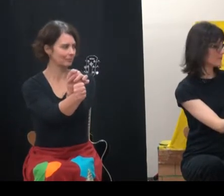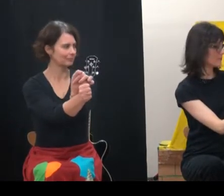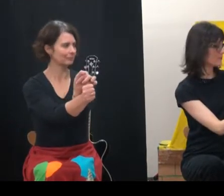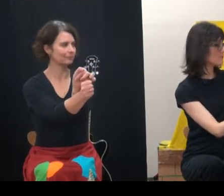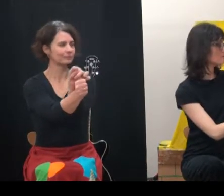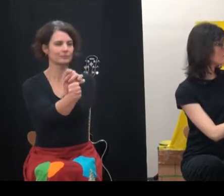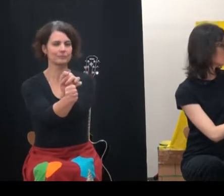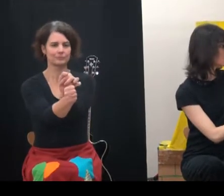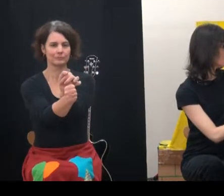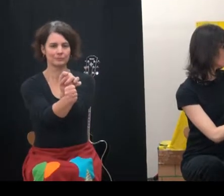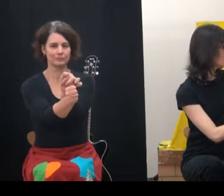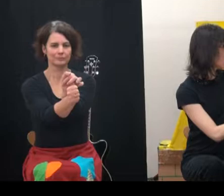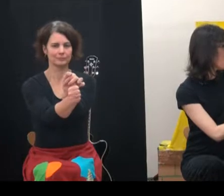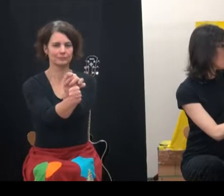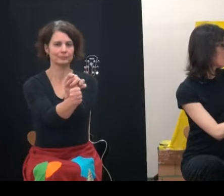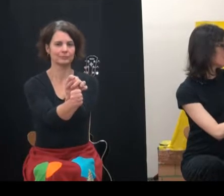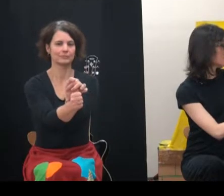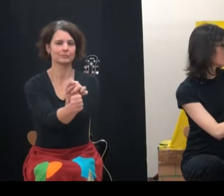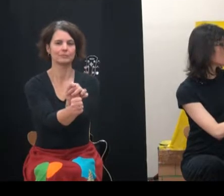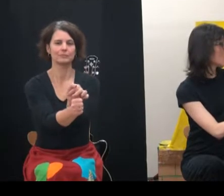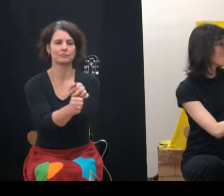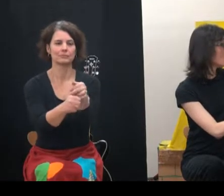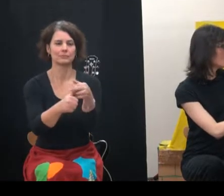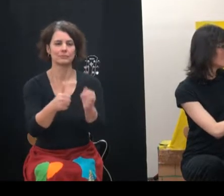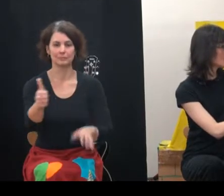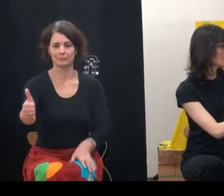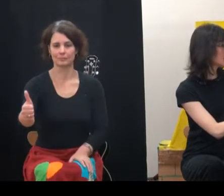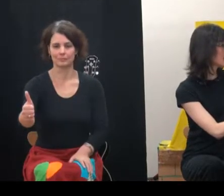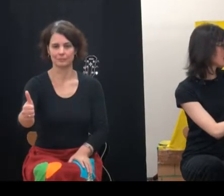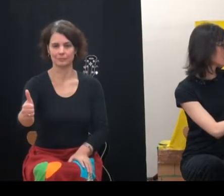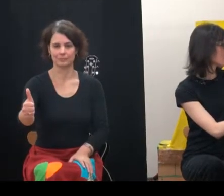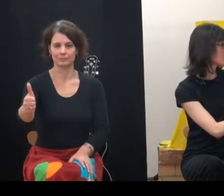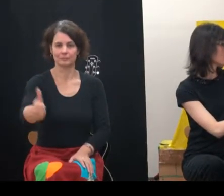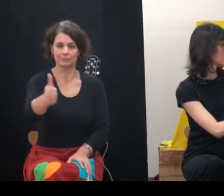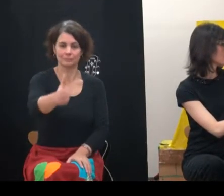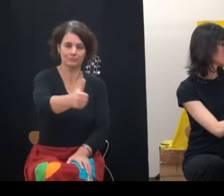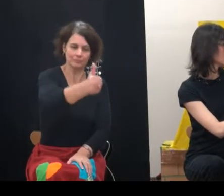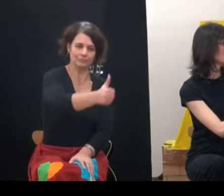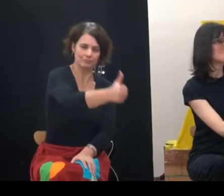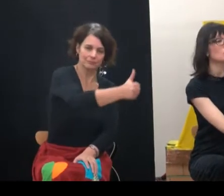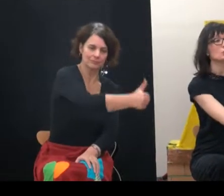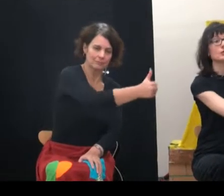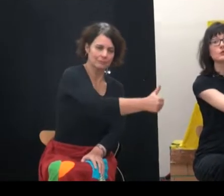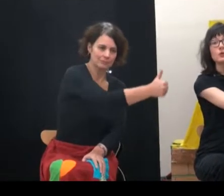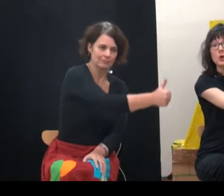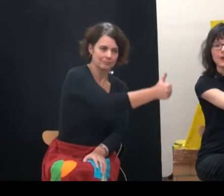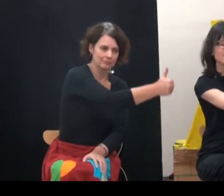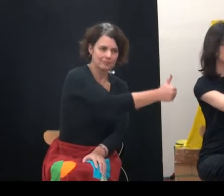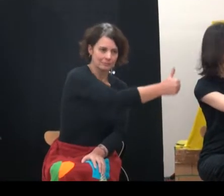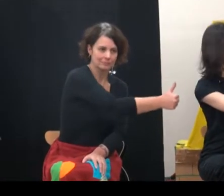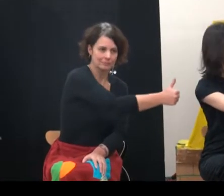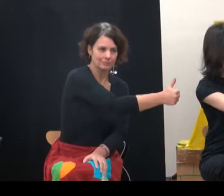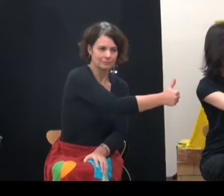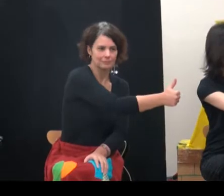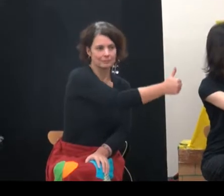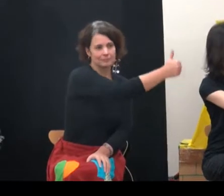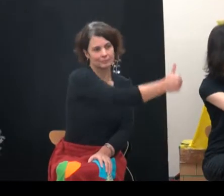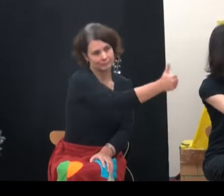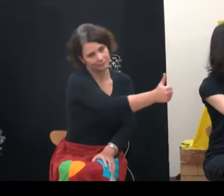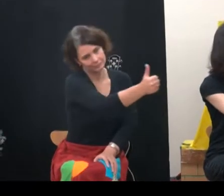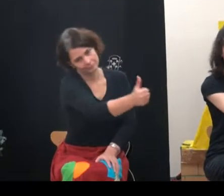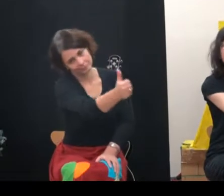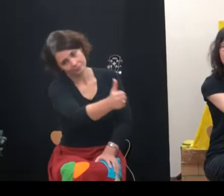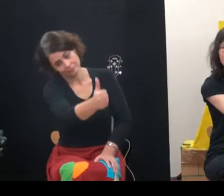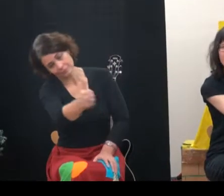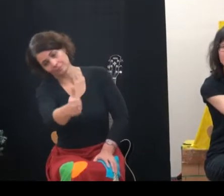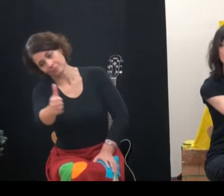! Petit pouce court dans la neige ! Il court par-ci ! Il